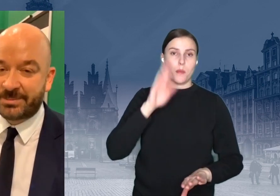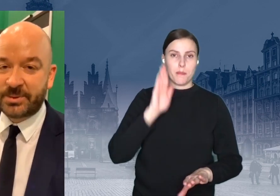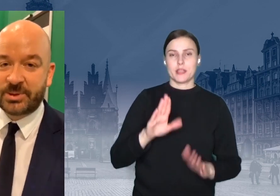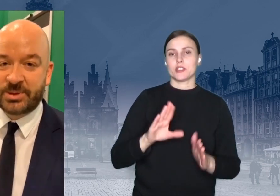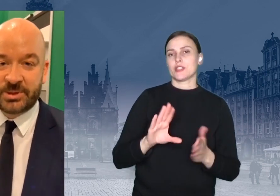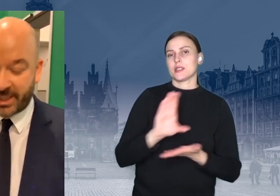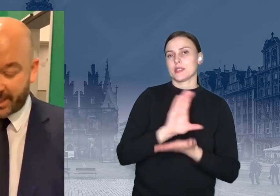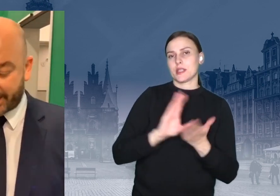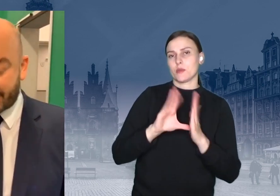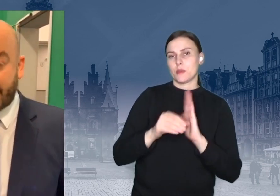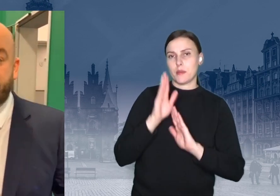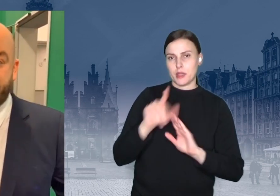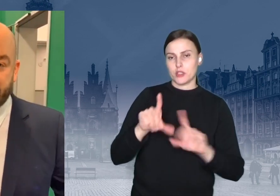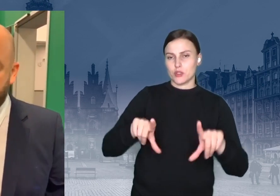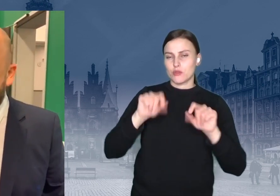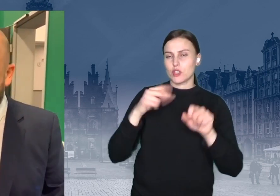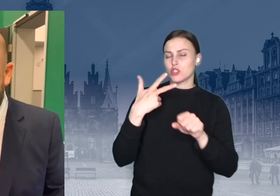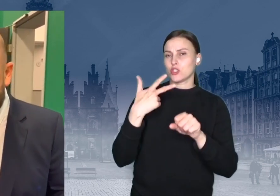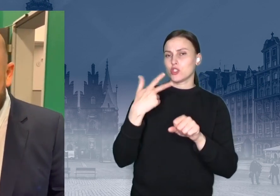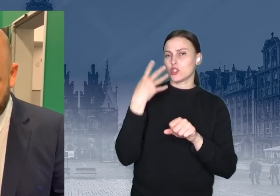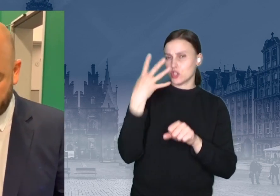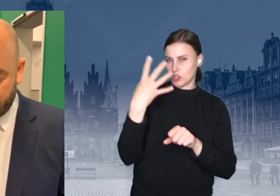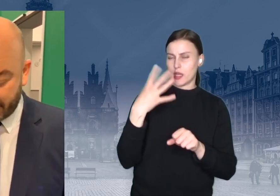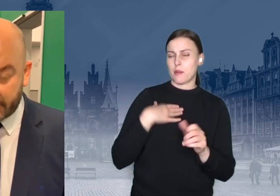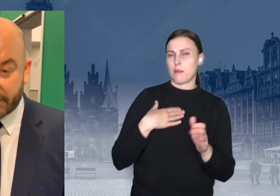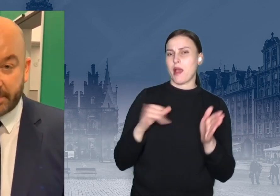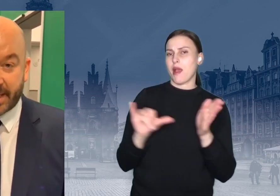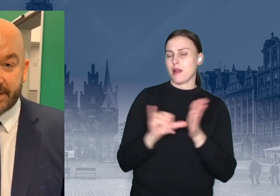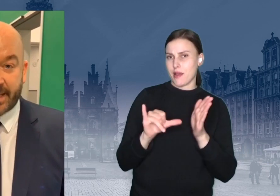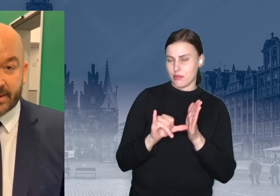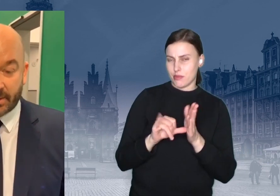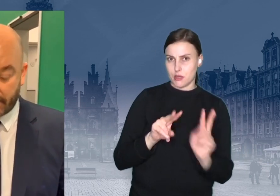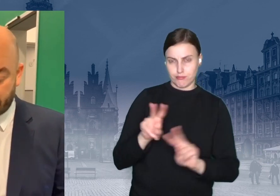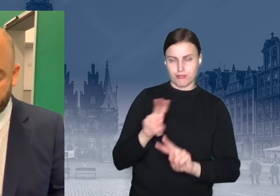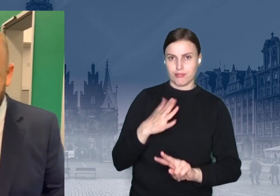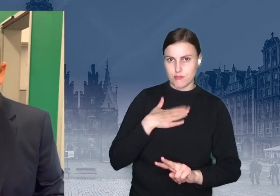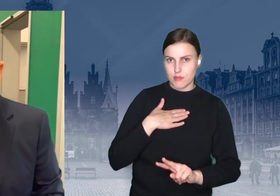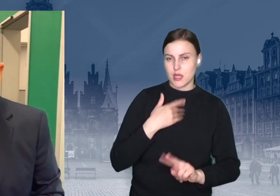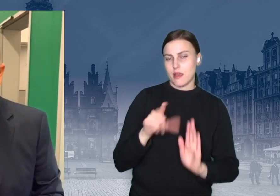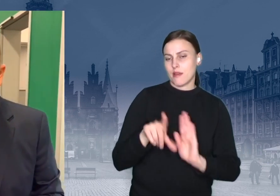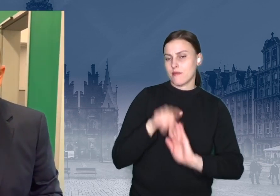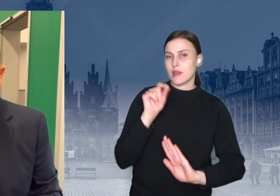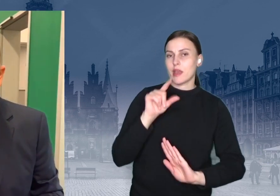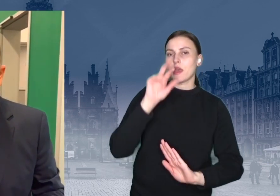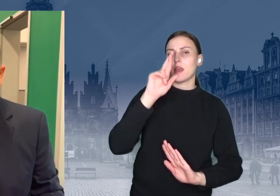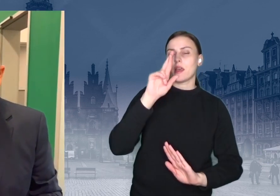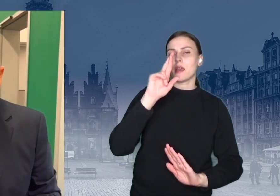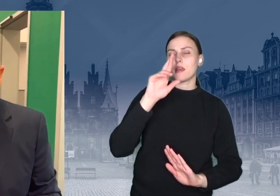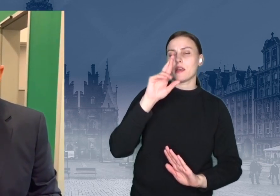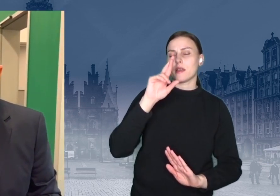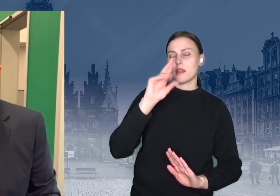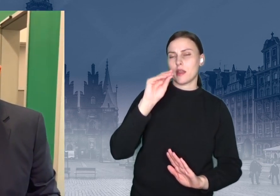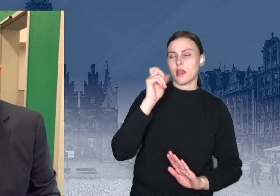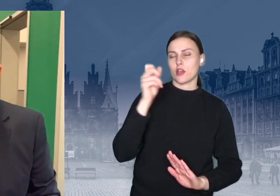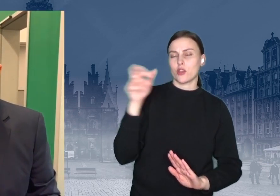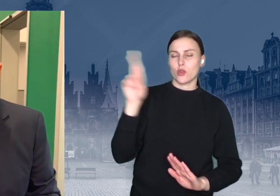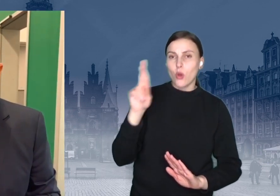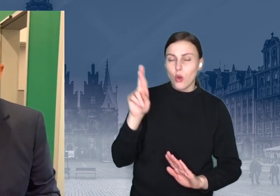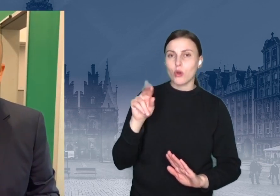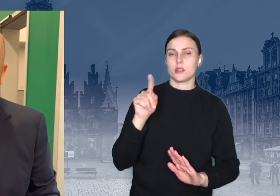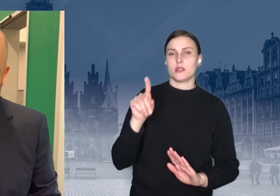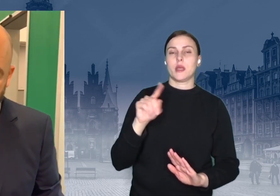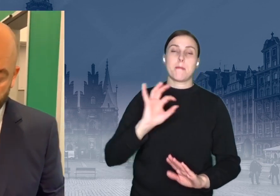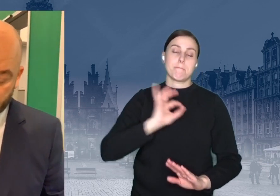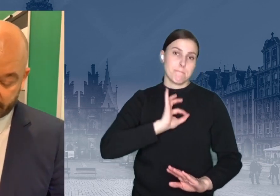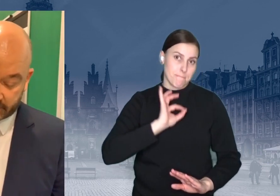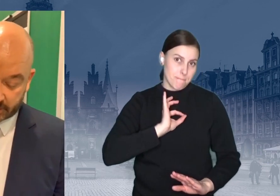czterech kandydatów, za wszystkich trzymamę kciuki, będzie wybierany rektor, także mojej alma mater, rektor